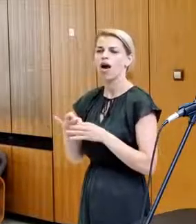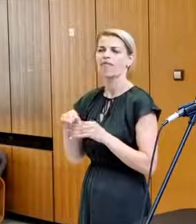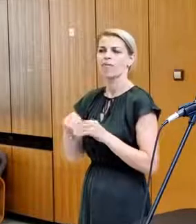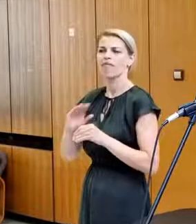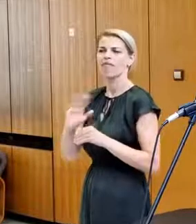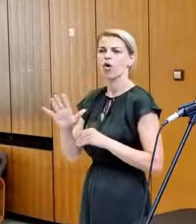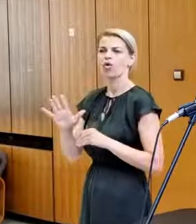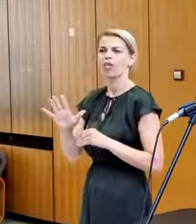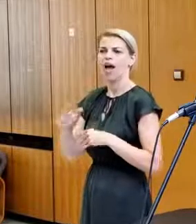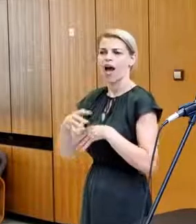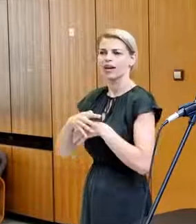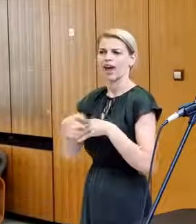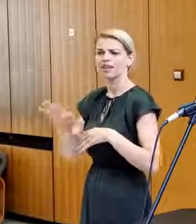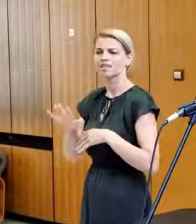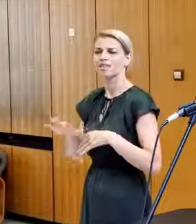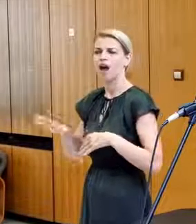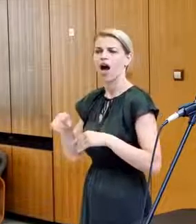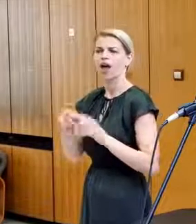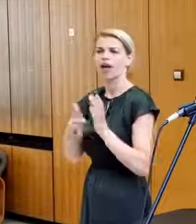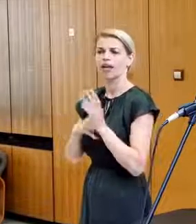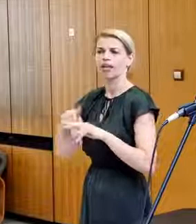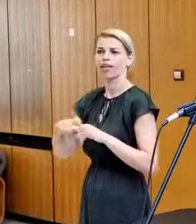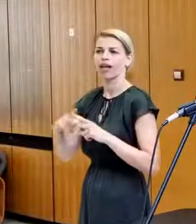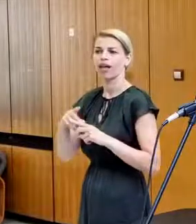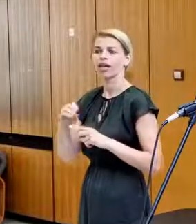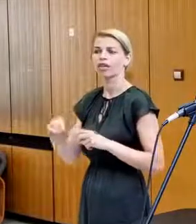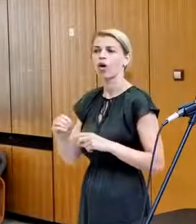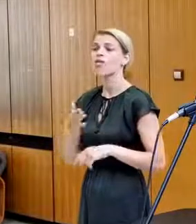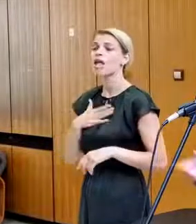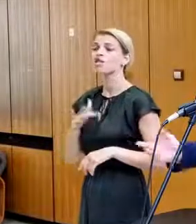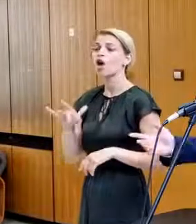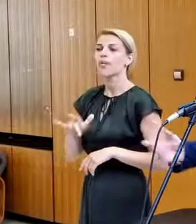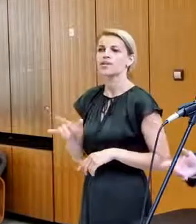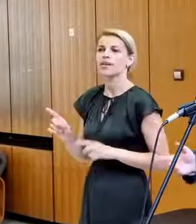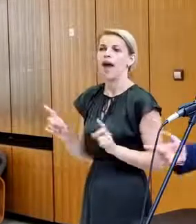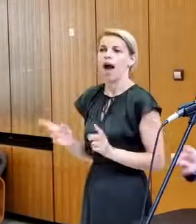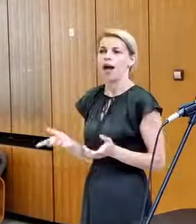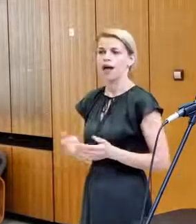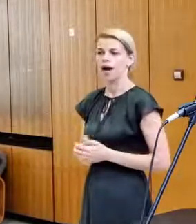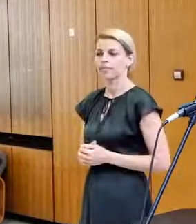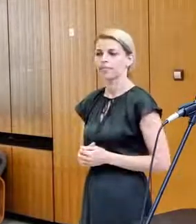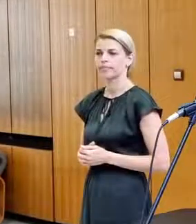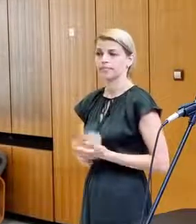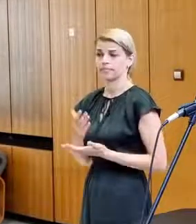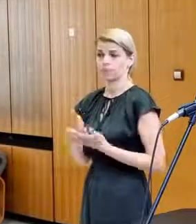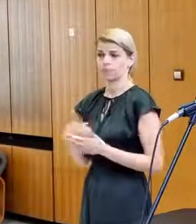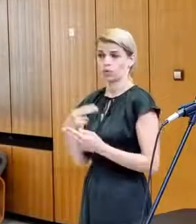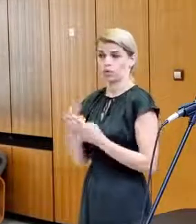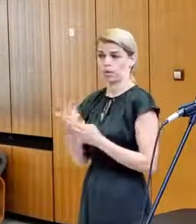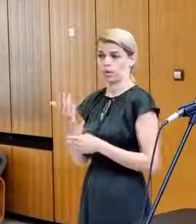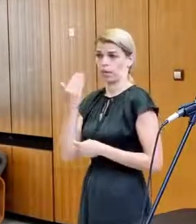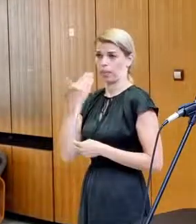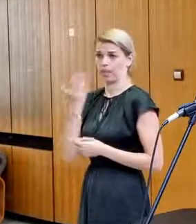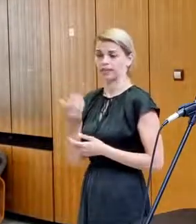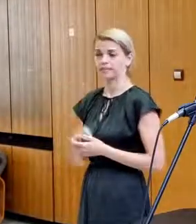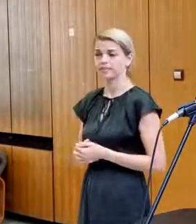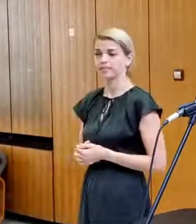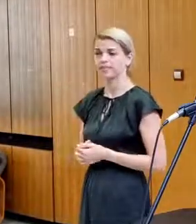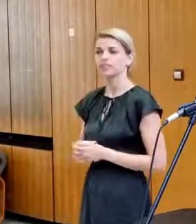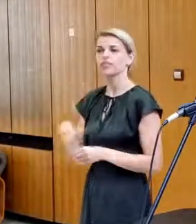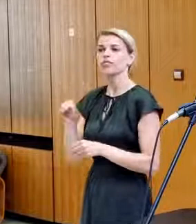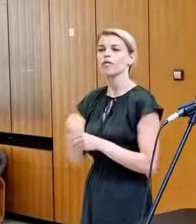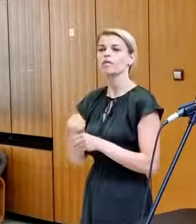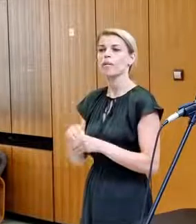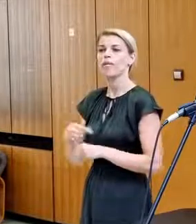východnej hranici NATO. Čiže, či vieme povedať, aká je tá naša pozícia? No, už som na to odpovedal aj kolegyni práve. To znamená,